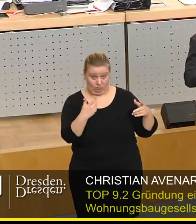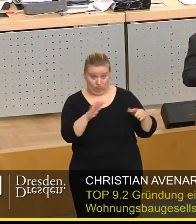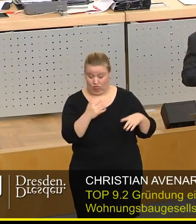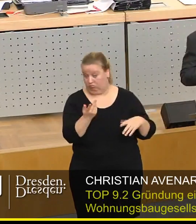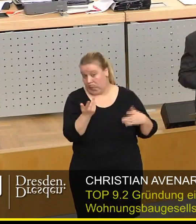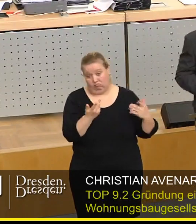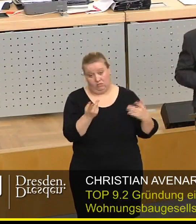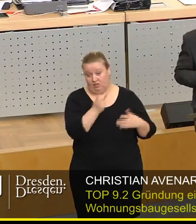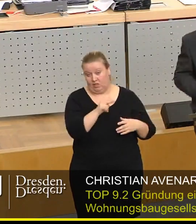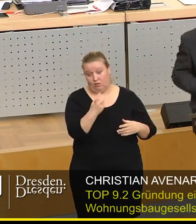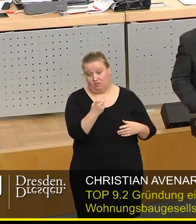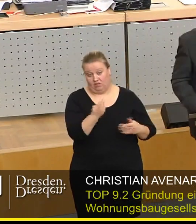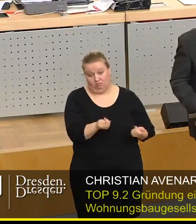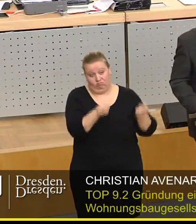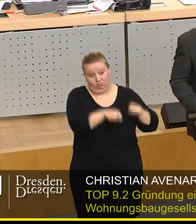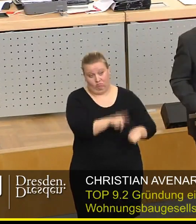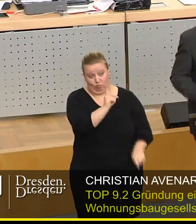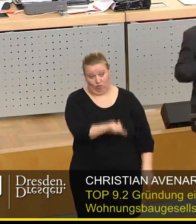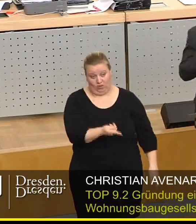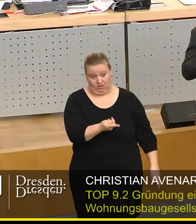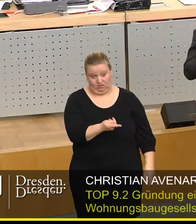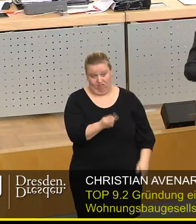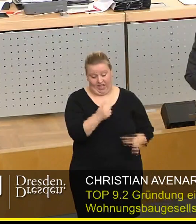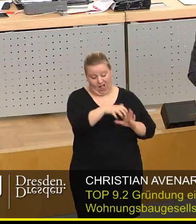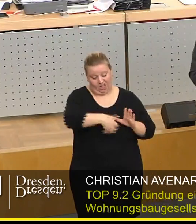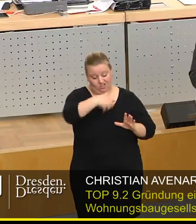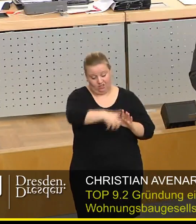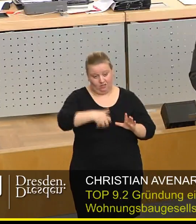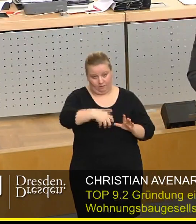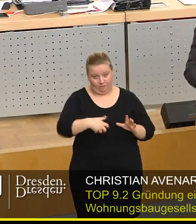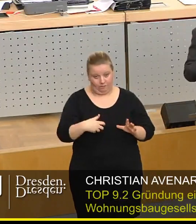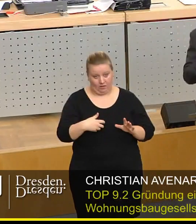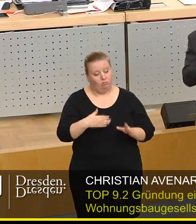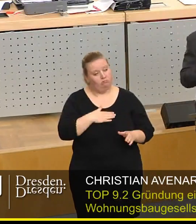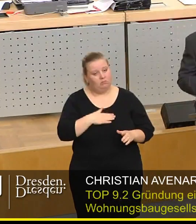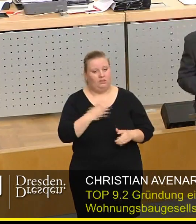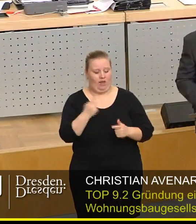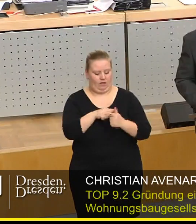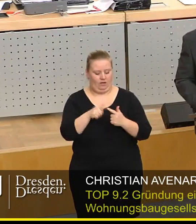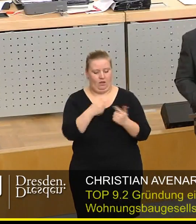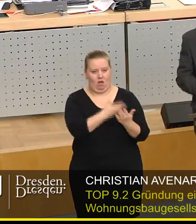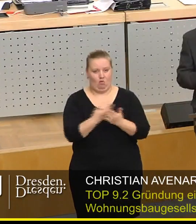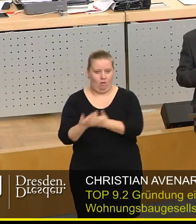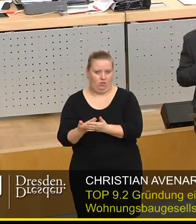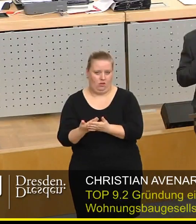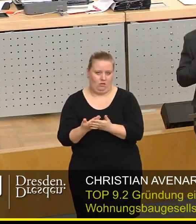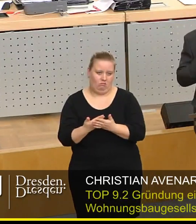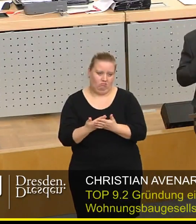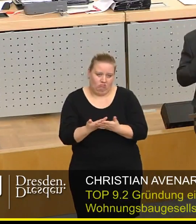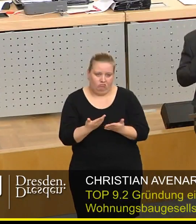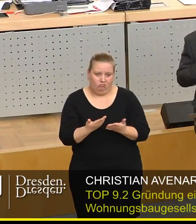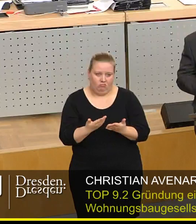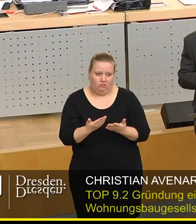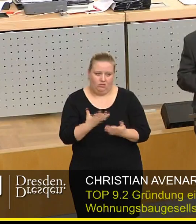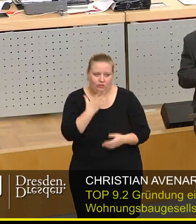2020 zumachen muss. Das waren die beiden Sachargumente, die uns dazu bewogen haben, ein